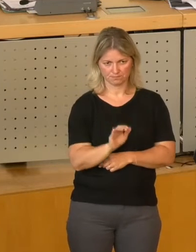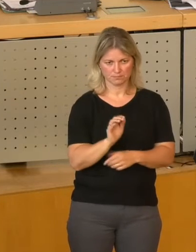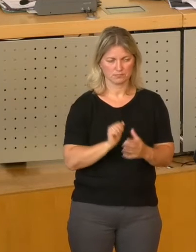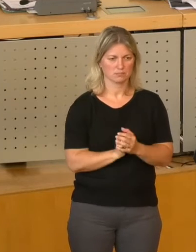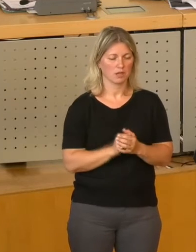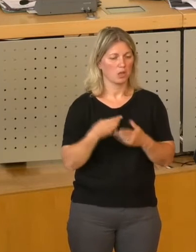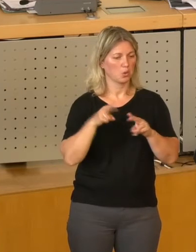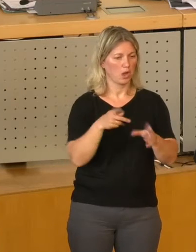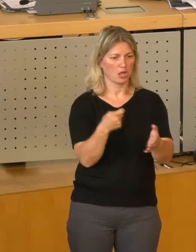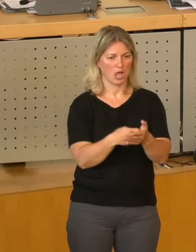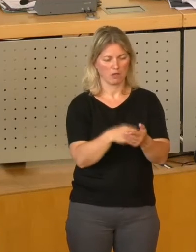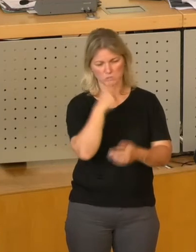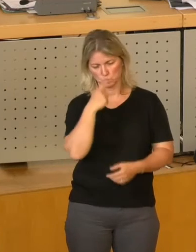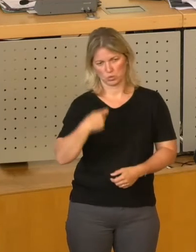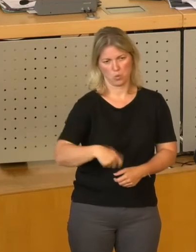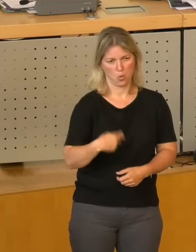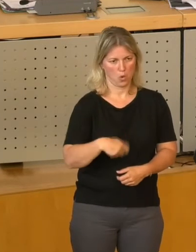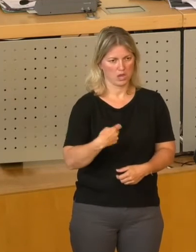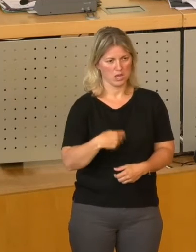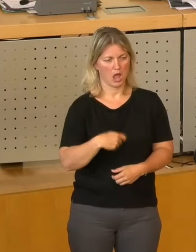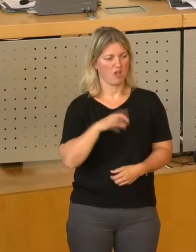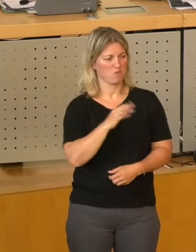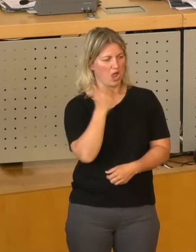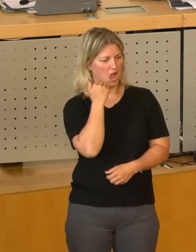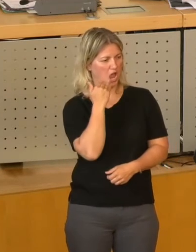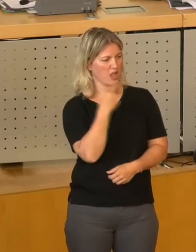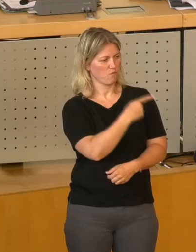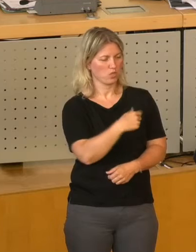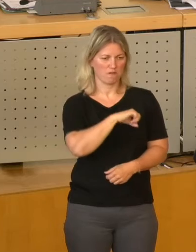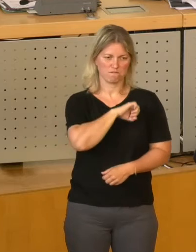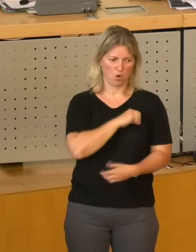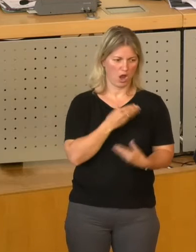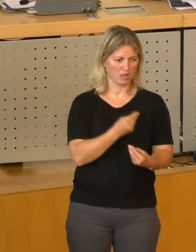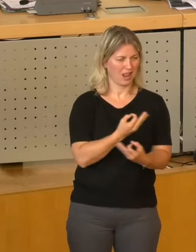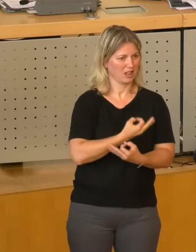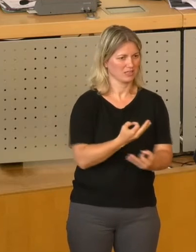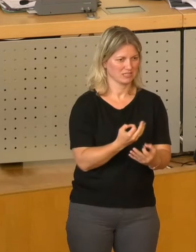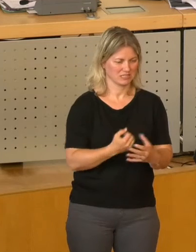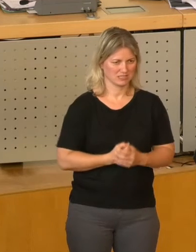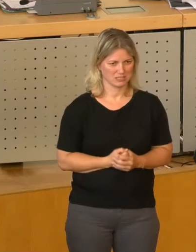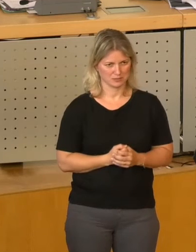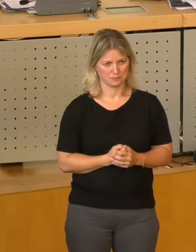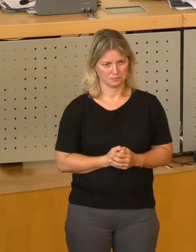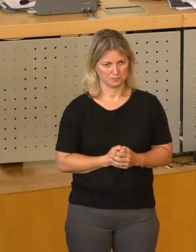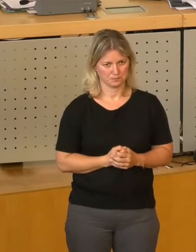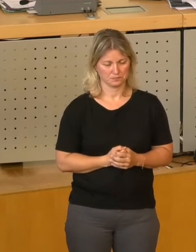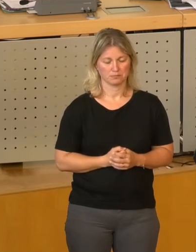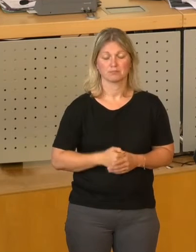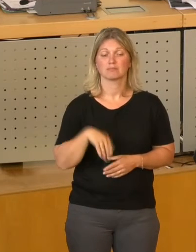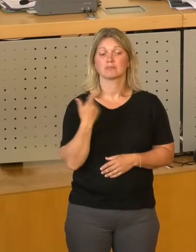Rückkauf sei viel zu teuer und bringe den Einwohnern nicht einen Vorteil. Der stellvertretende